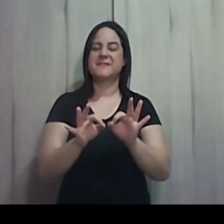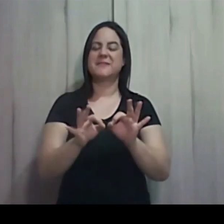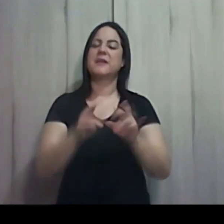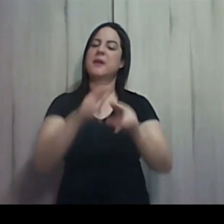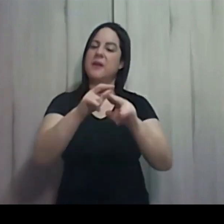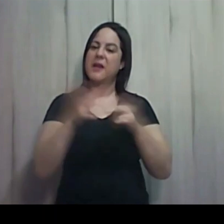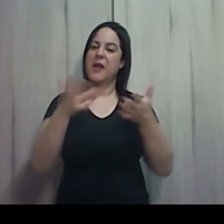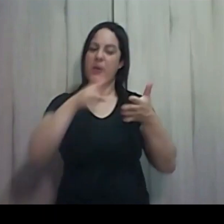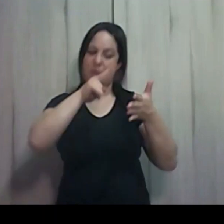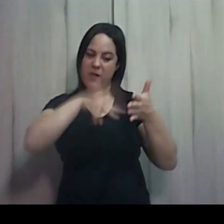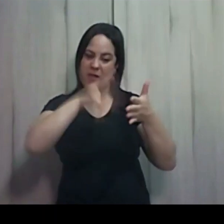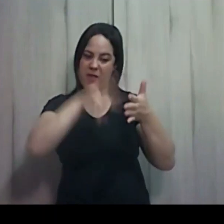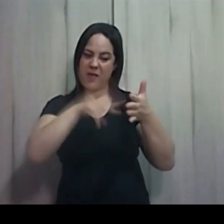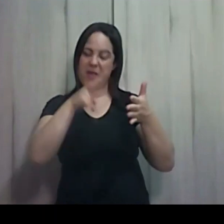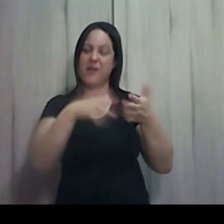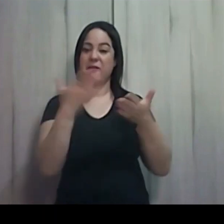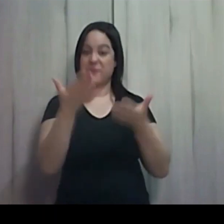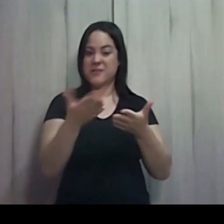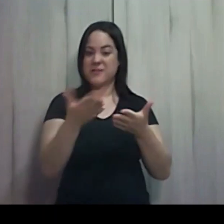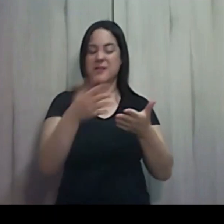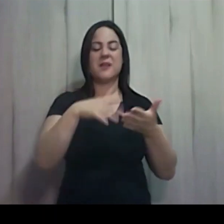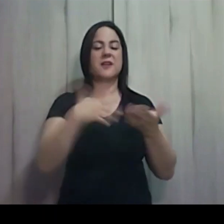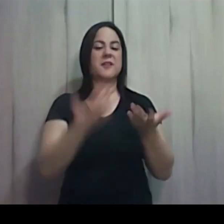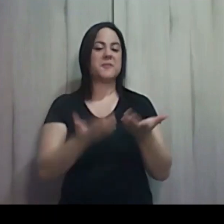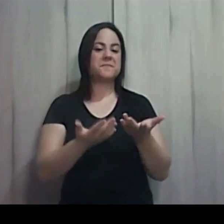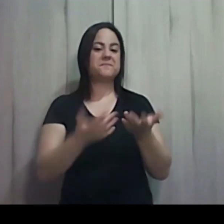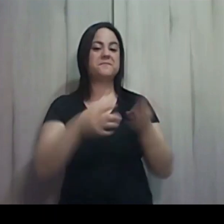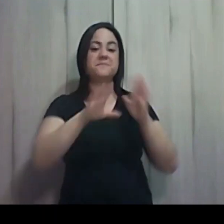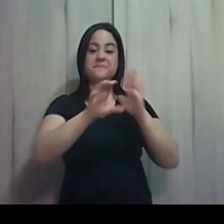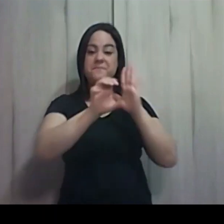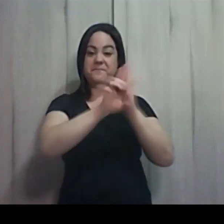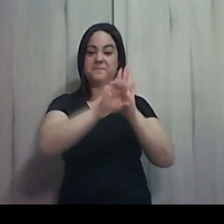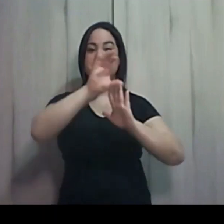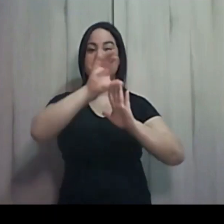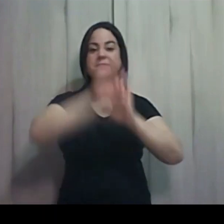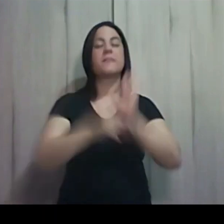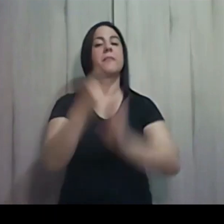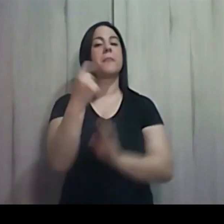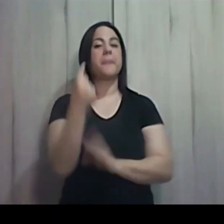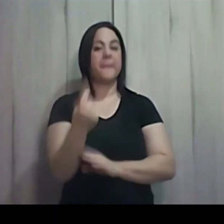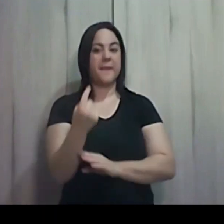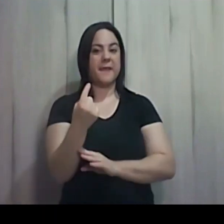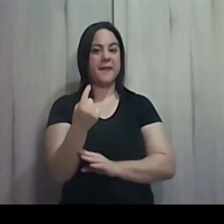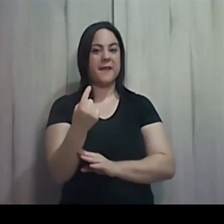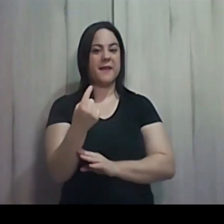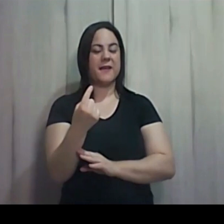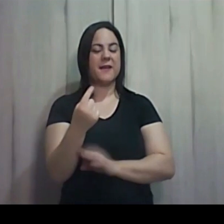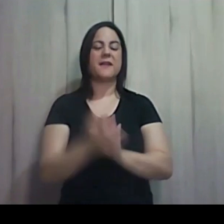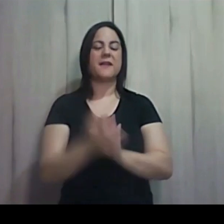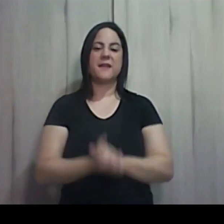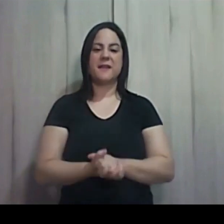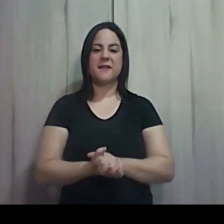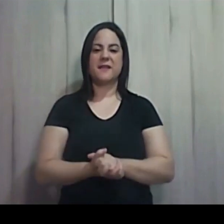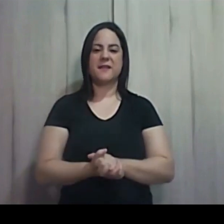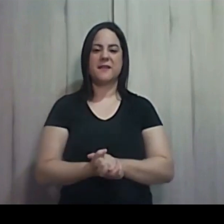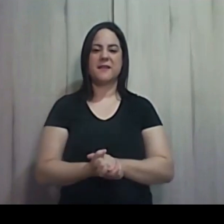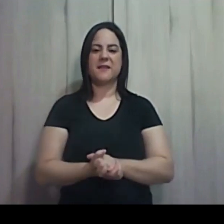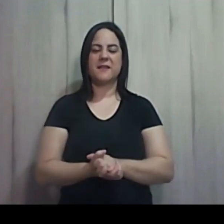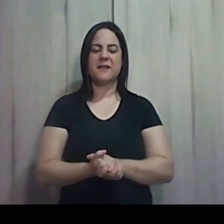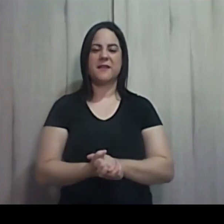the book of Êxodo, chapter 1. Let's read from the verse